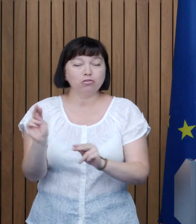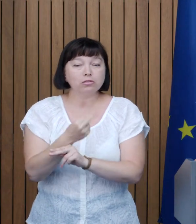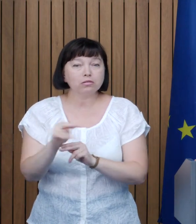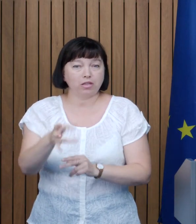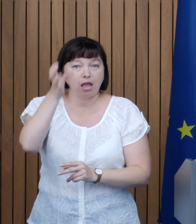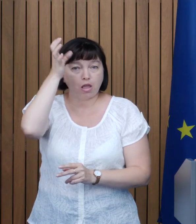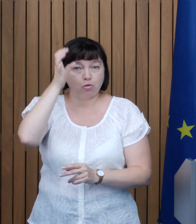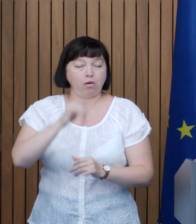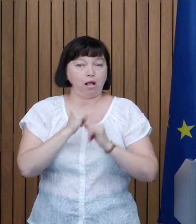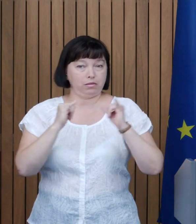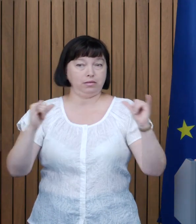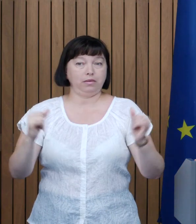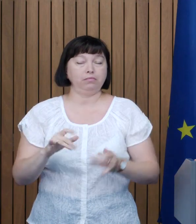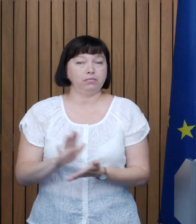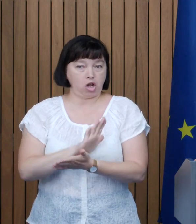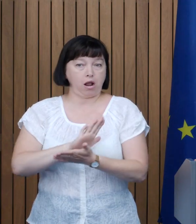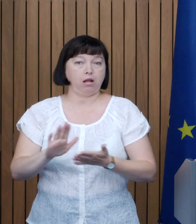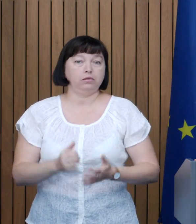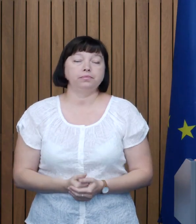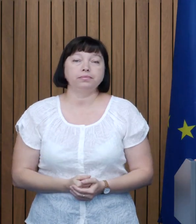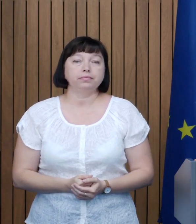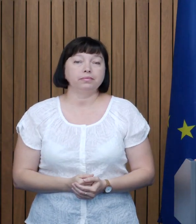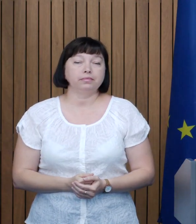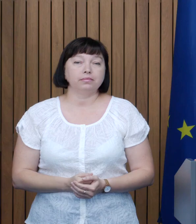Nu uitați să dați